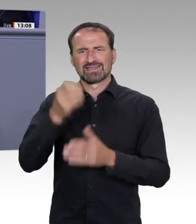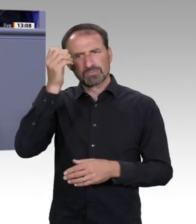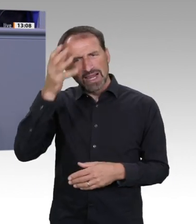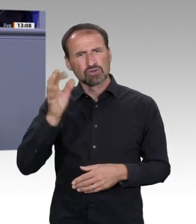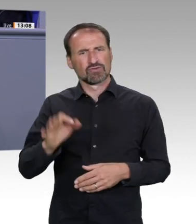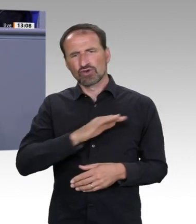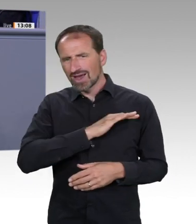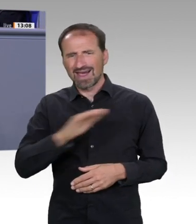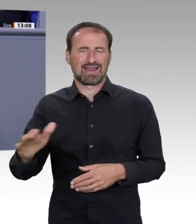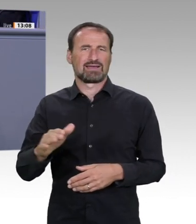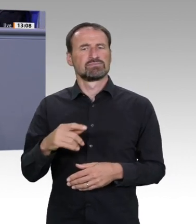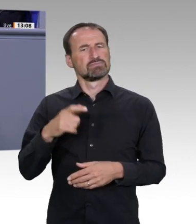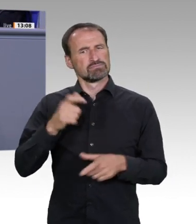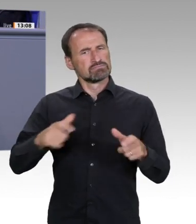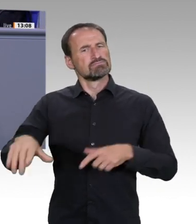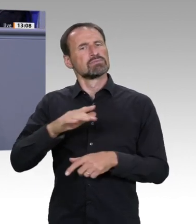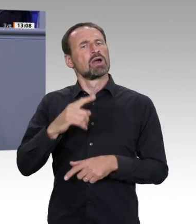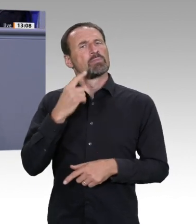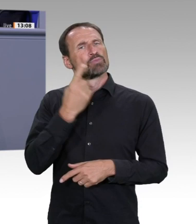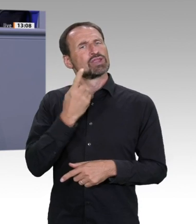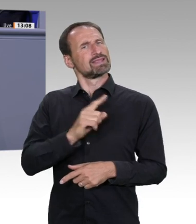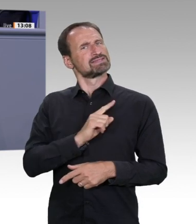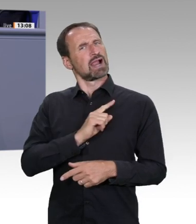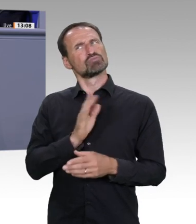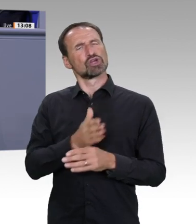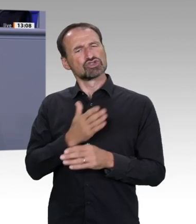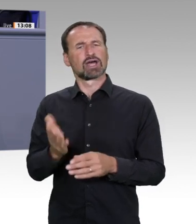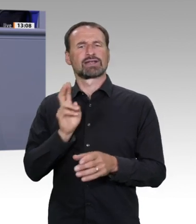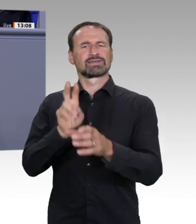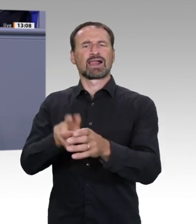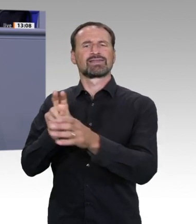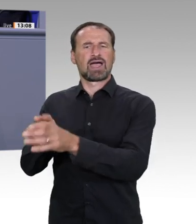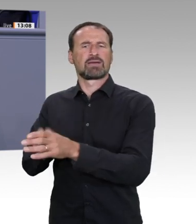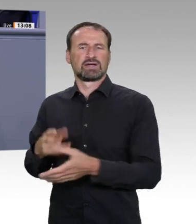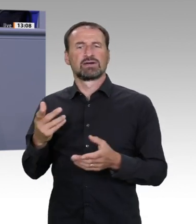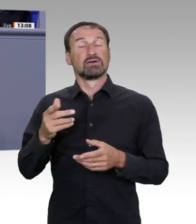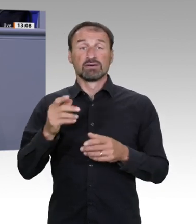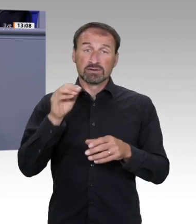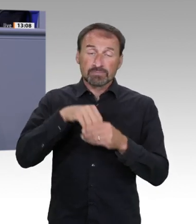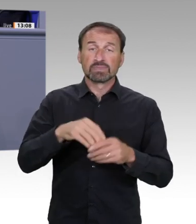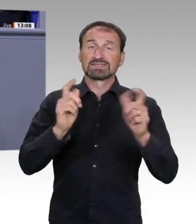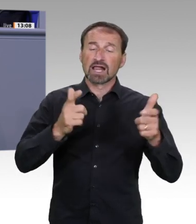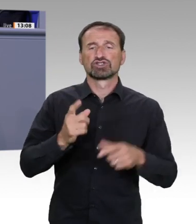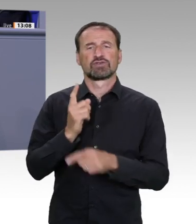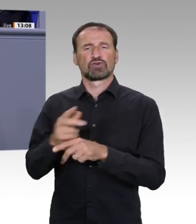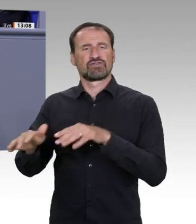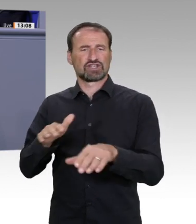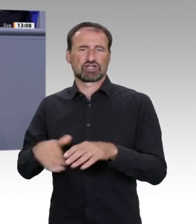Wissenschaft und Wirtschaft entstehen. Und wenn wir Fördergelder vergeben, ist dafür in der Regel die Vernetzung von